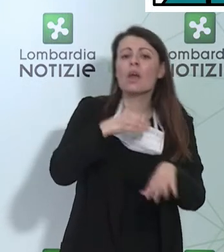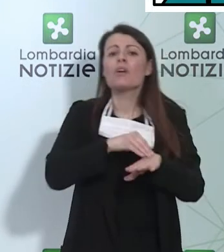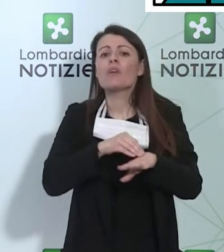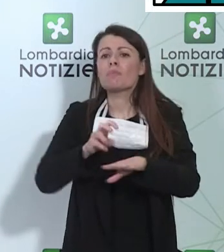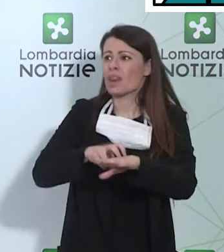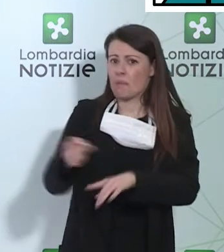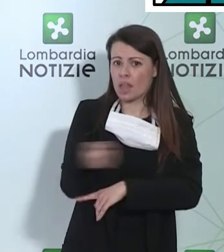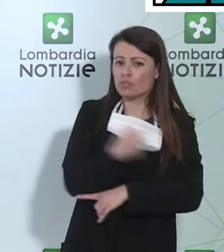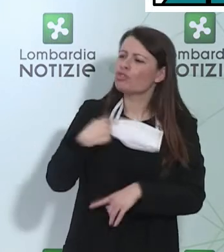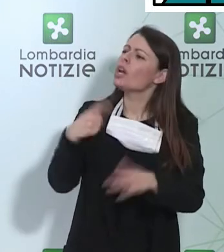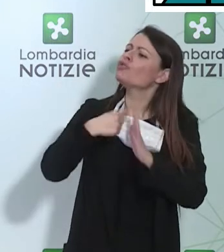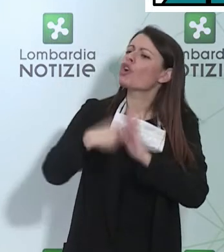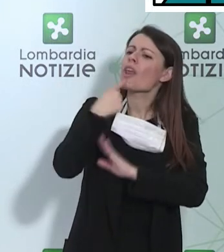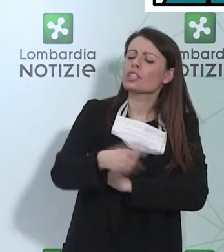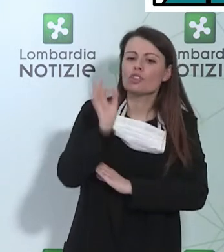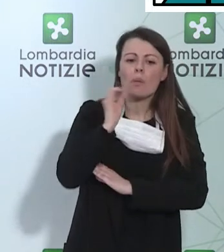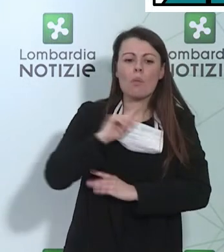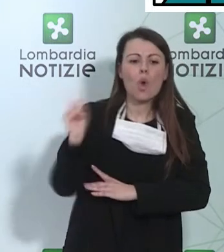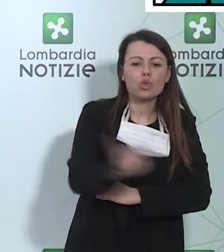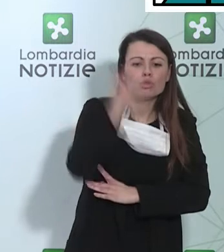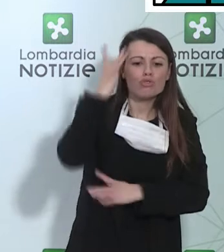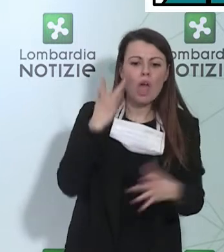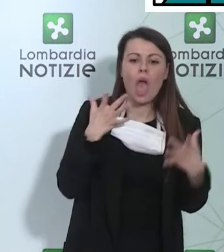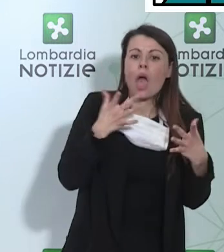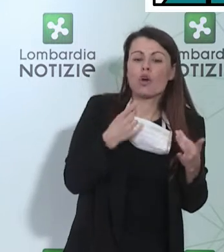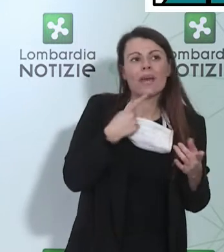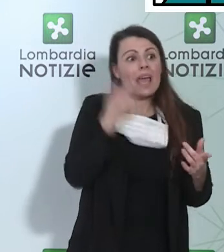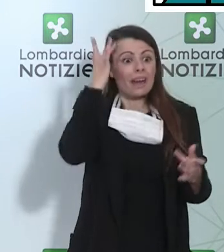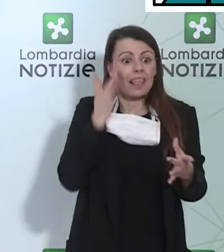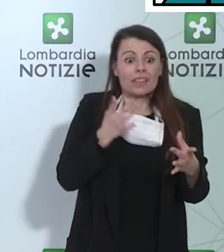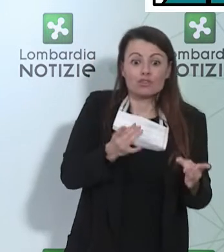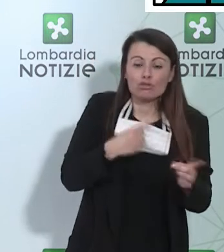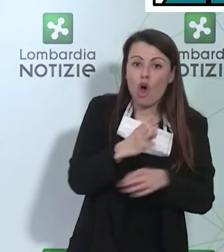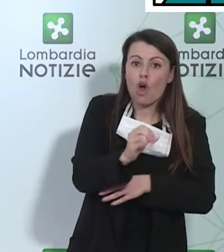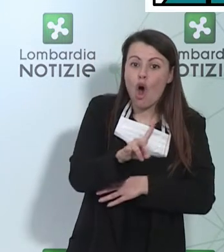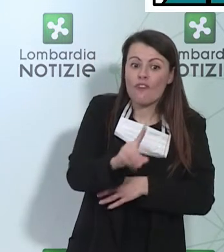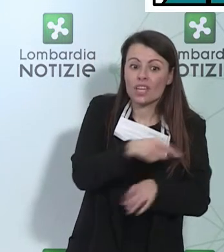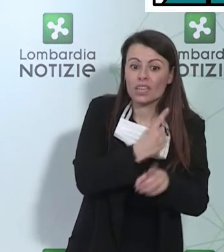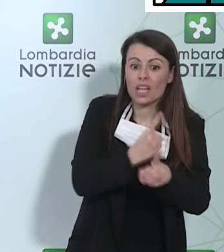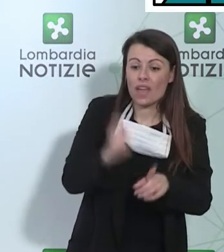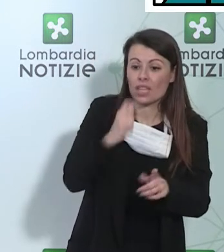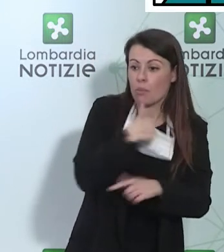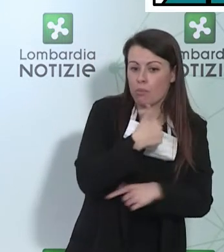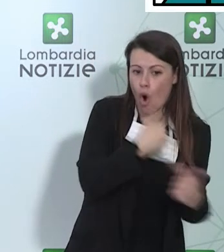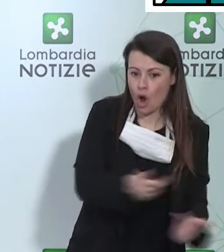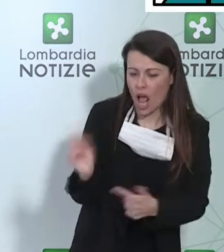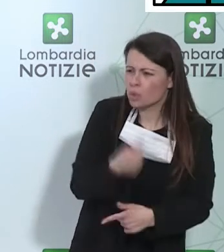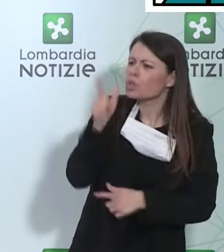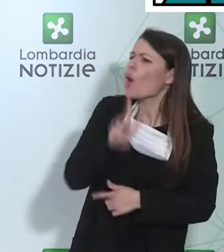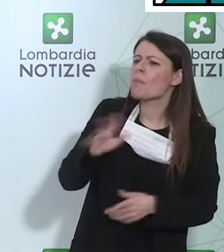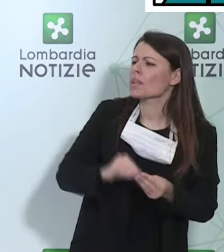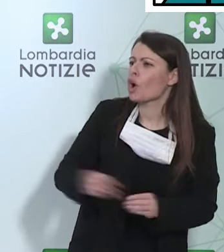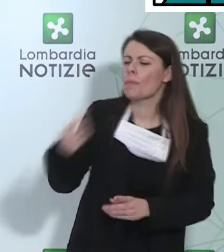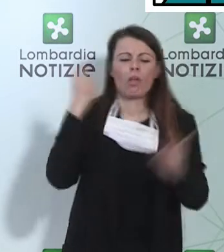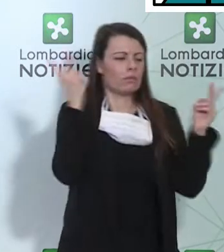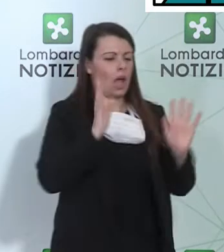e gli infermieri esposti a casi Covid. Qui in Lombardia, che cosa state... Noi stiamo rispettando rigorosamente